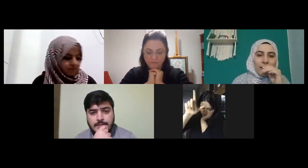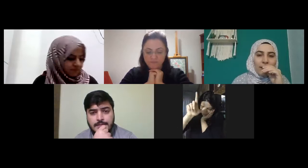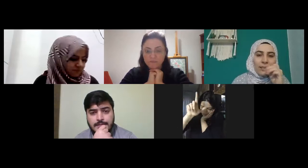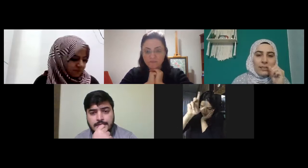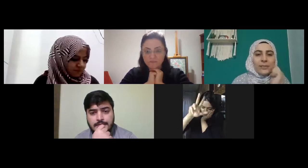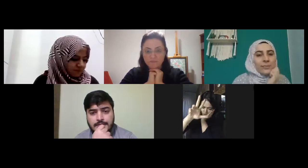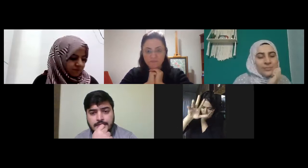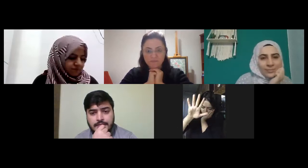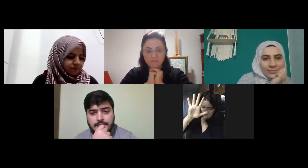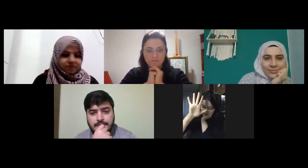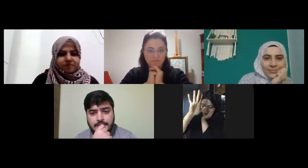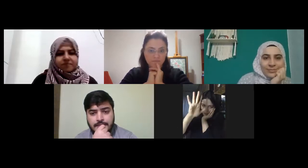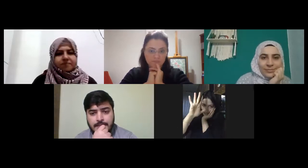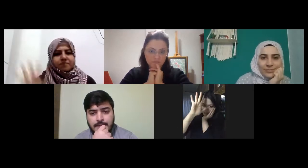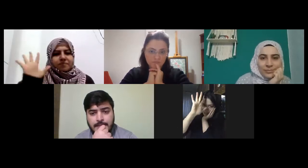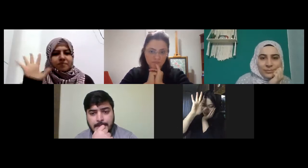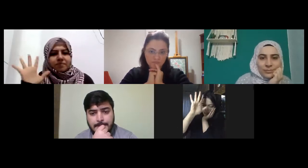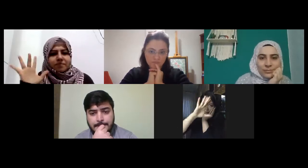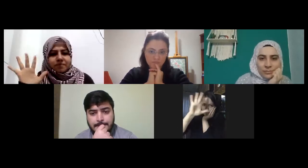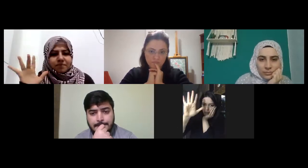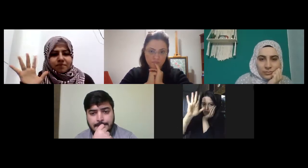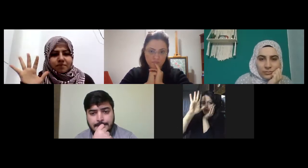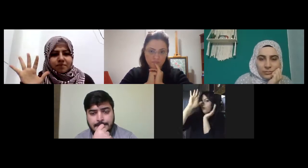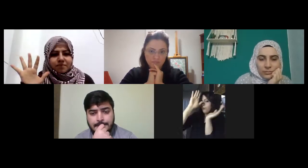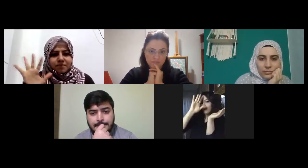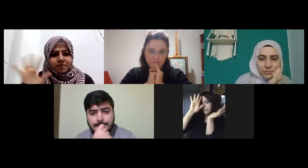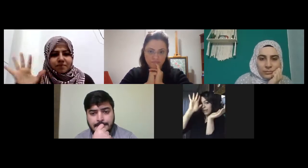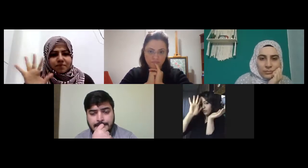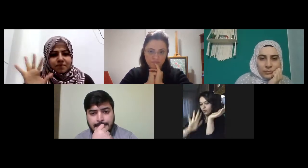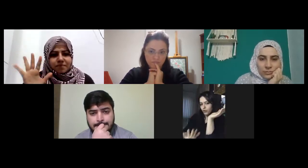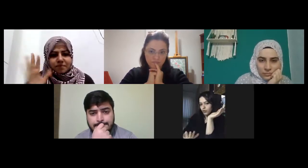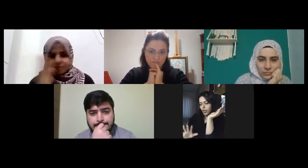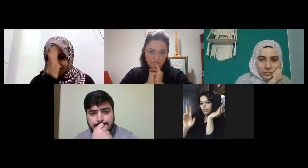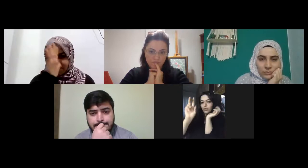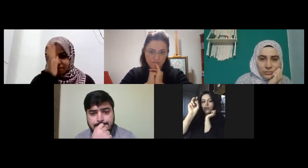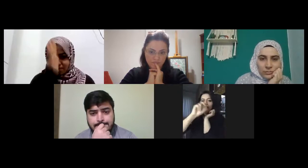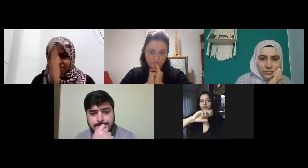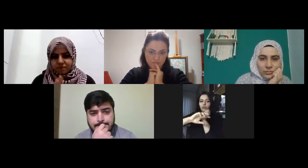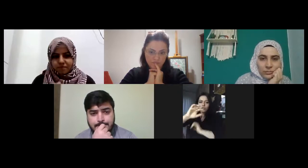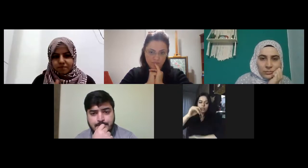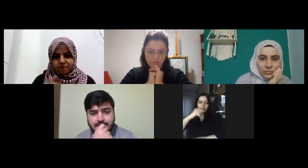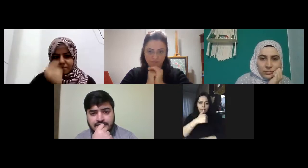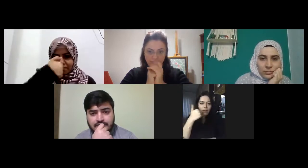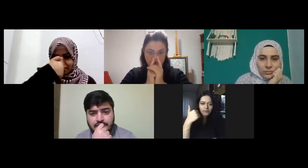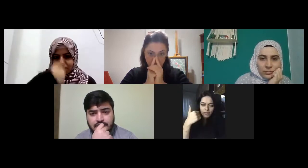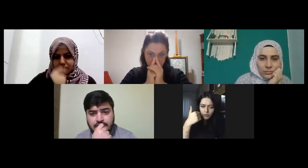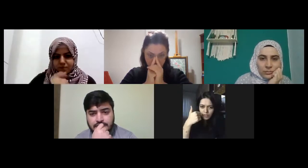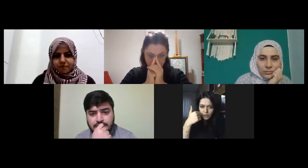beş yüz beş yüze kadar yine diğer beş gibi normal beş yüz sonra altı yüz de hani hep altıdan sonra değişiyor ya